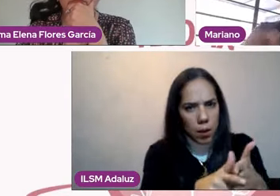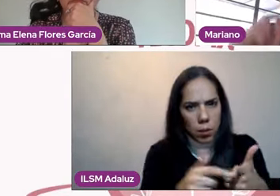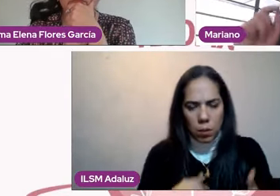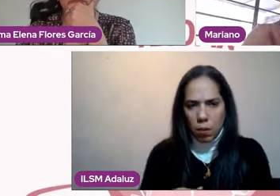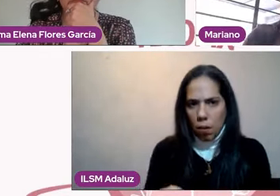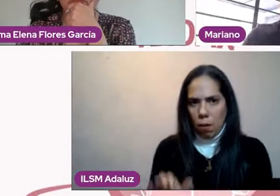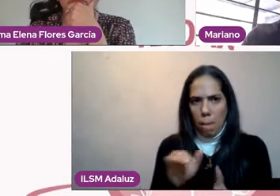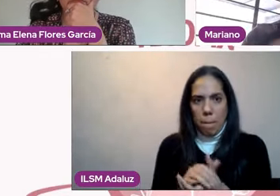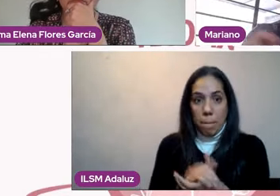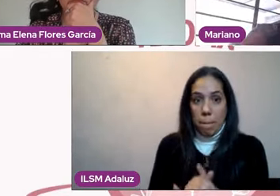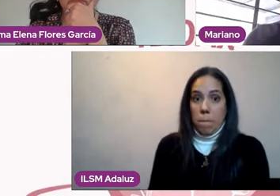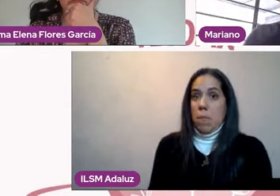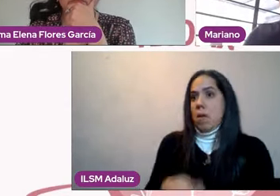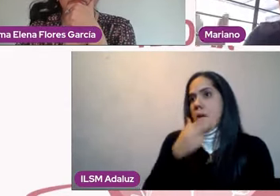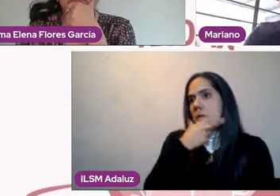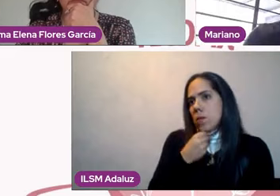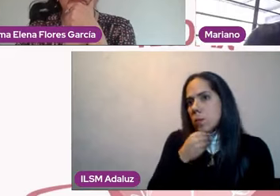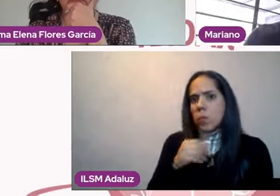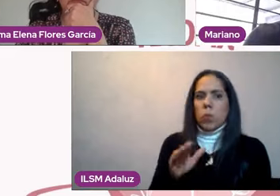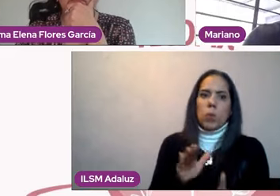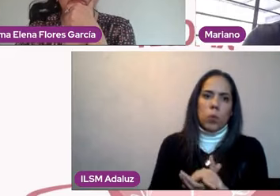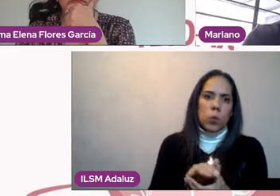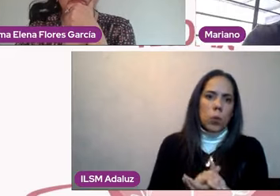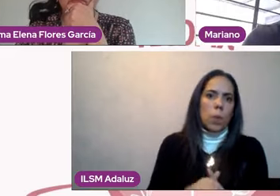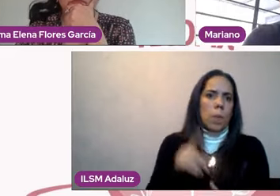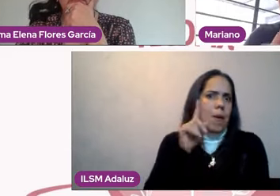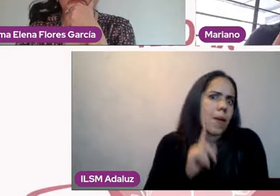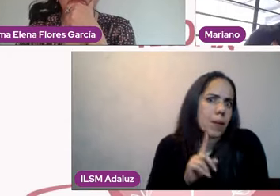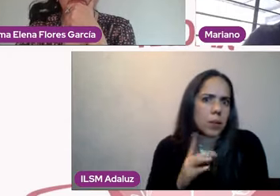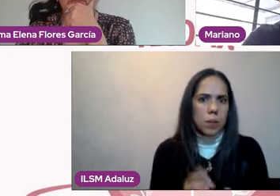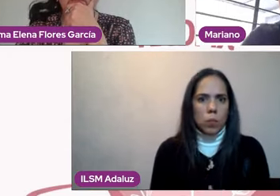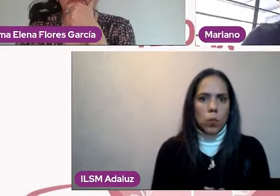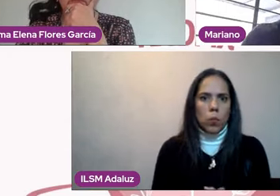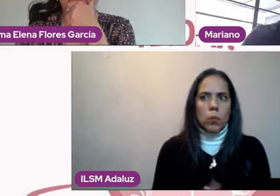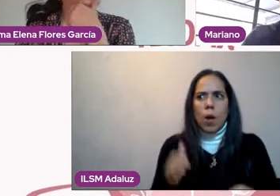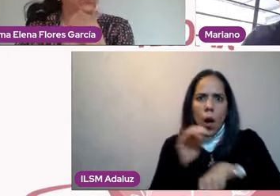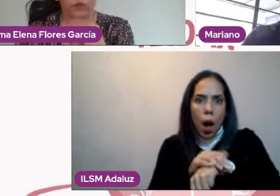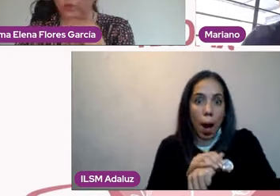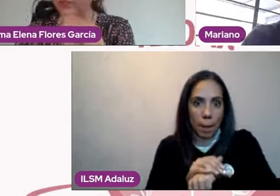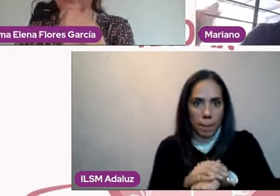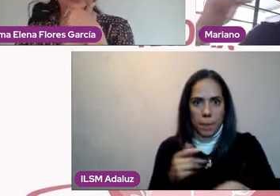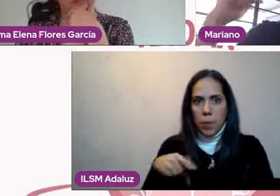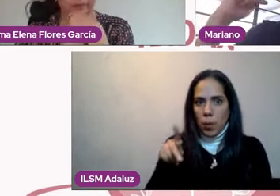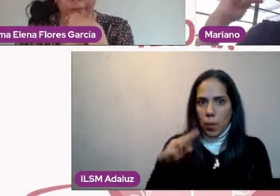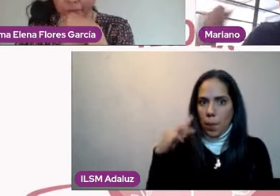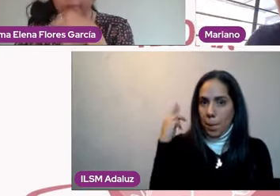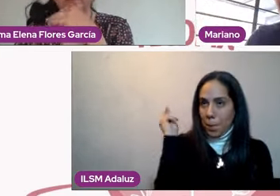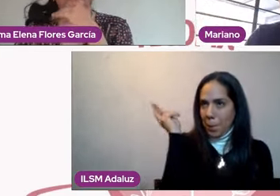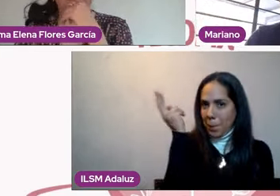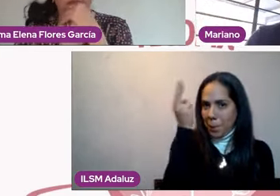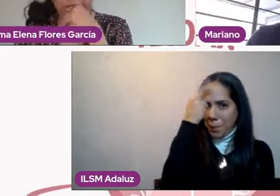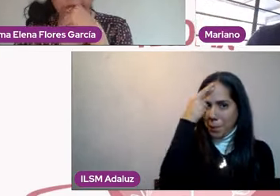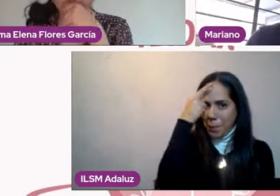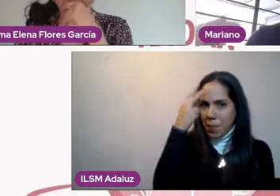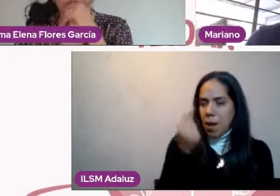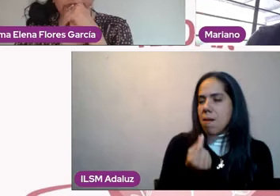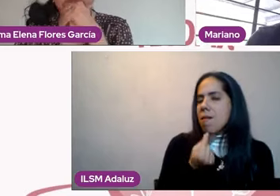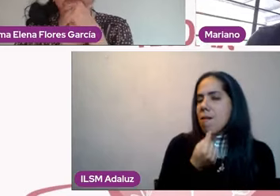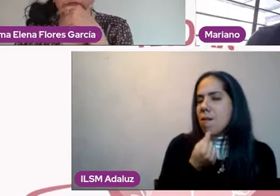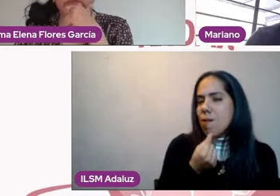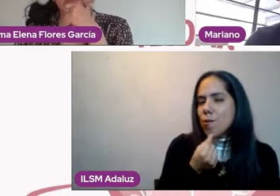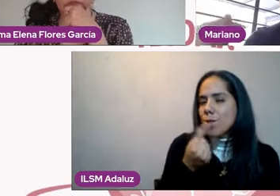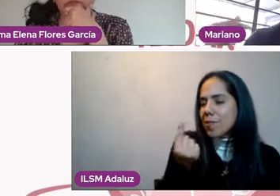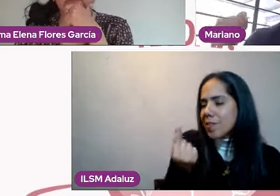Porque eso, y esto quiero que quede claro, incluso los niños muy pequeños se dan cuenta de todo. Quizás no tienen todavía las